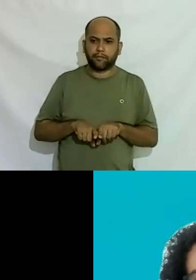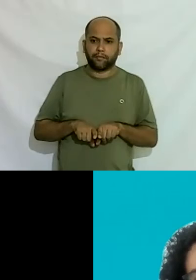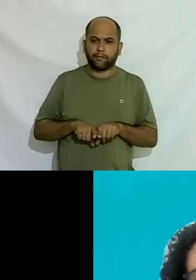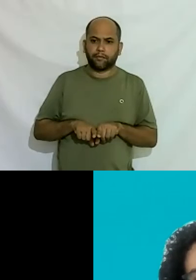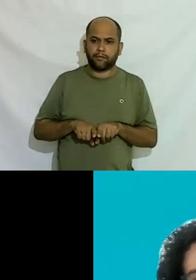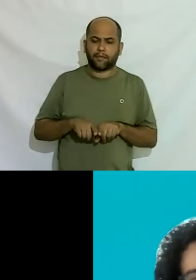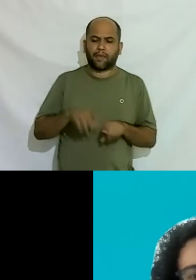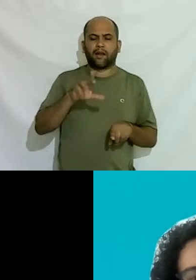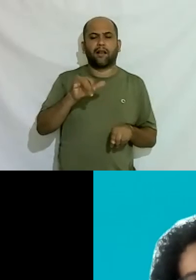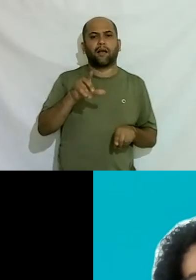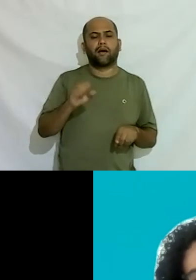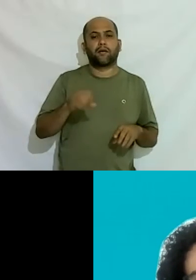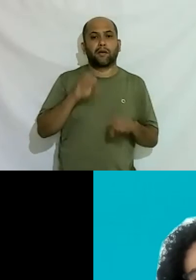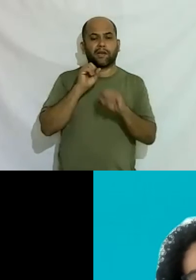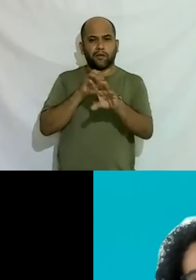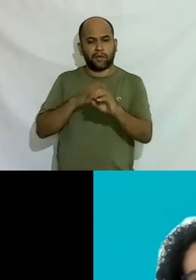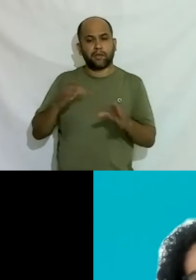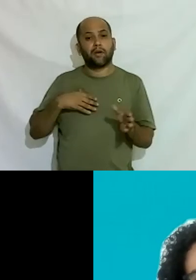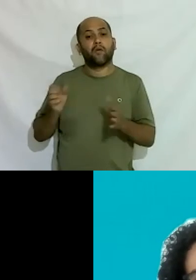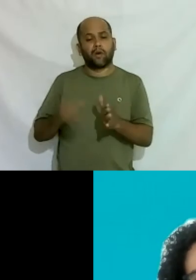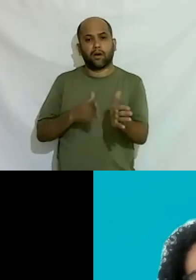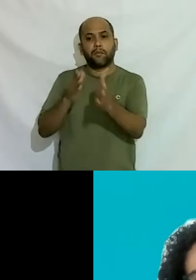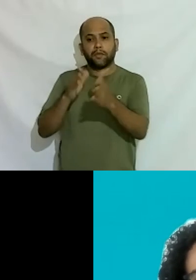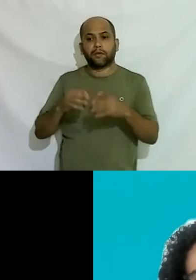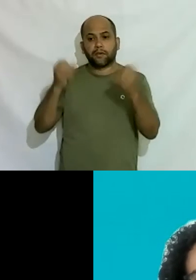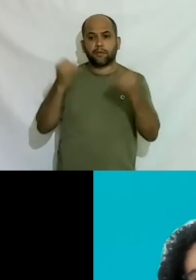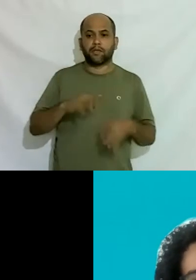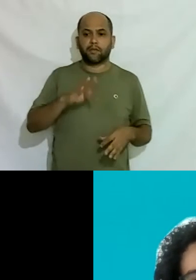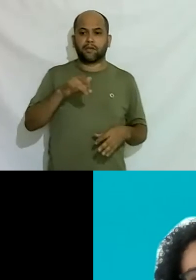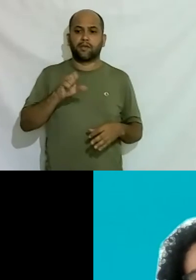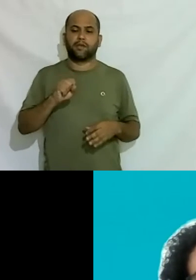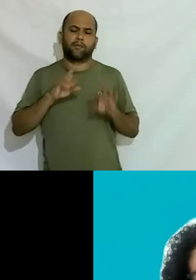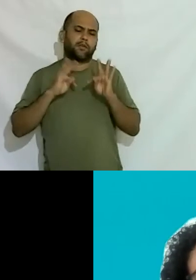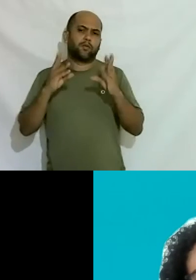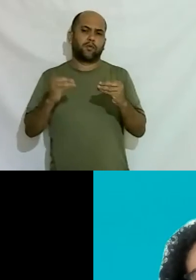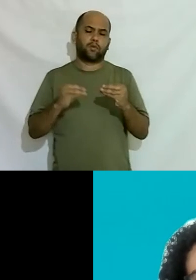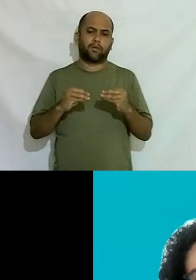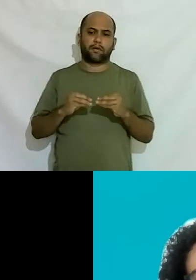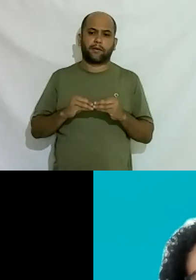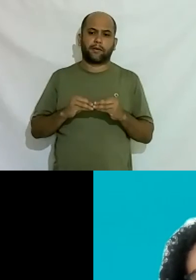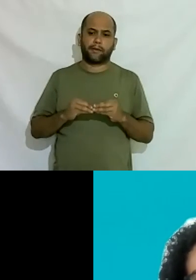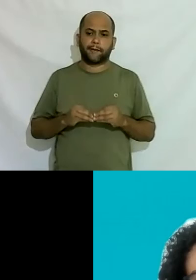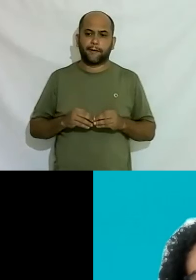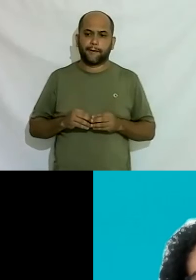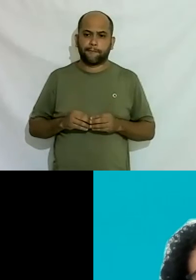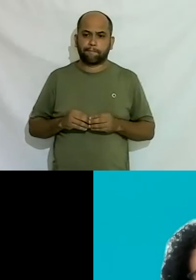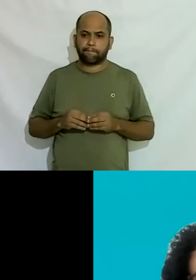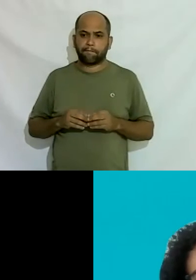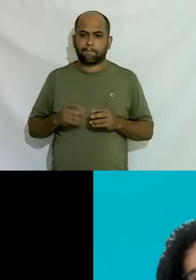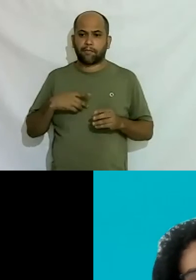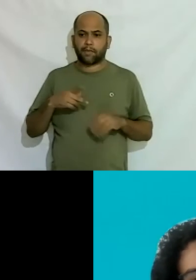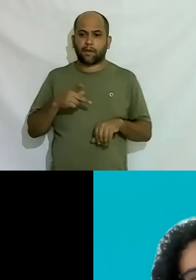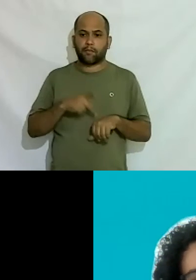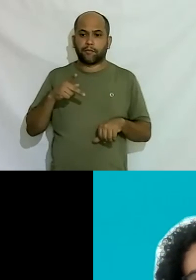óbvio que a educação é o caminho e eu não estou falando só para trans é para todo mundo é mais fácil um negro com pós-graduação arrumar